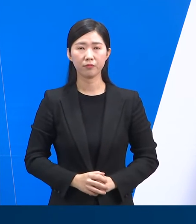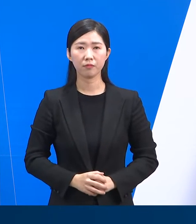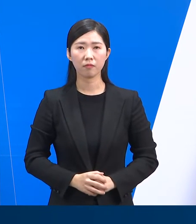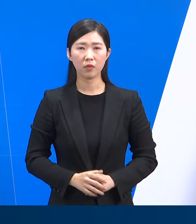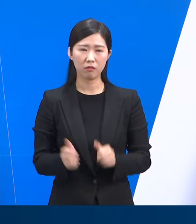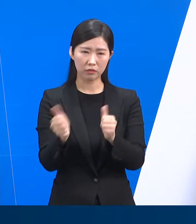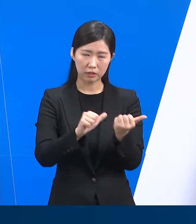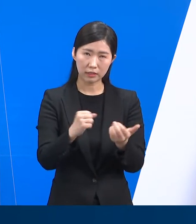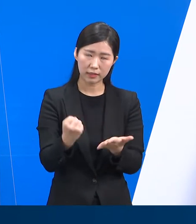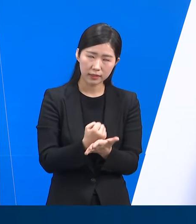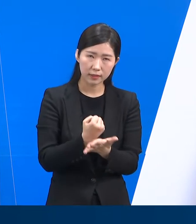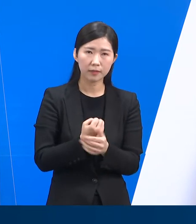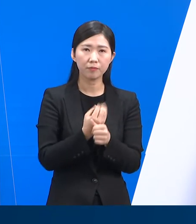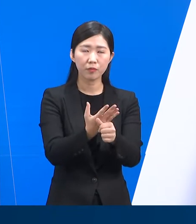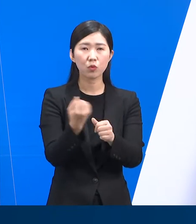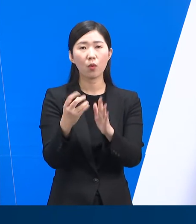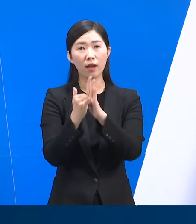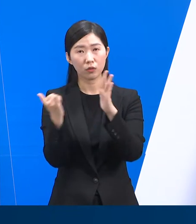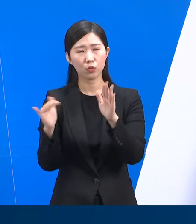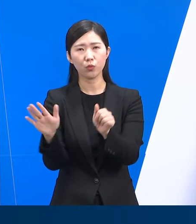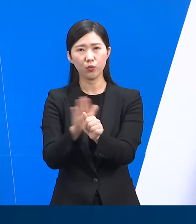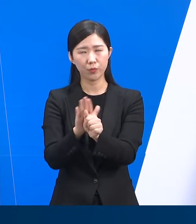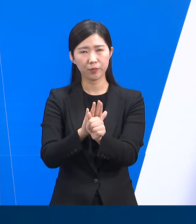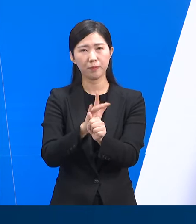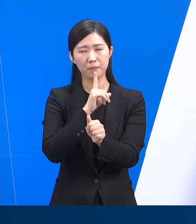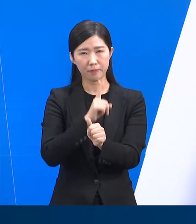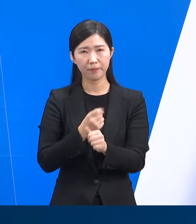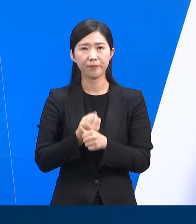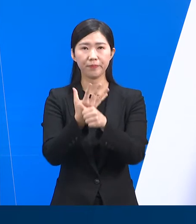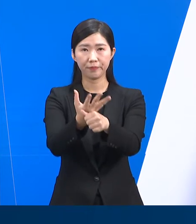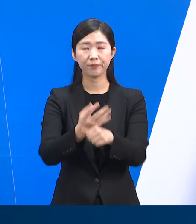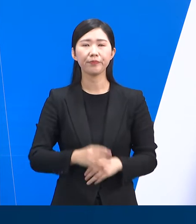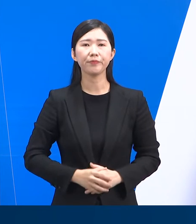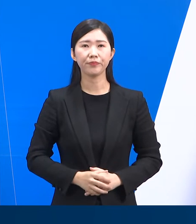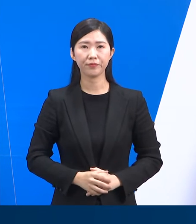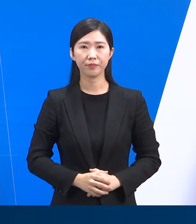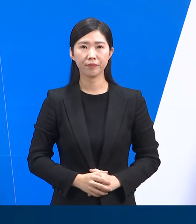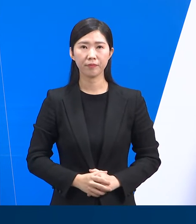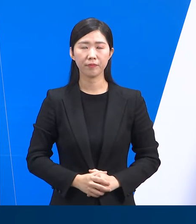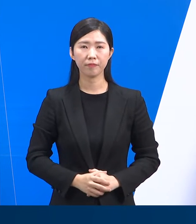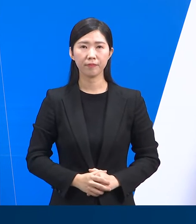상가 고인의 명복을 빌며 유가족 분들께 깊은 애도의 말씀을 드립니다.